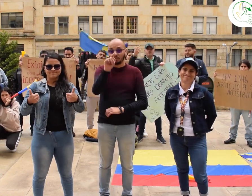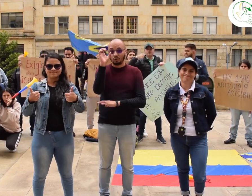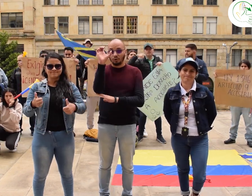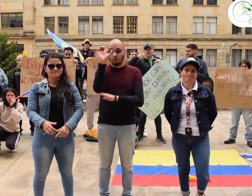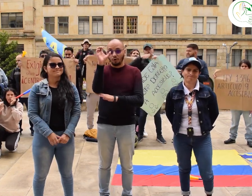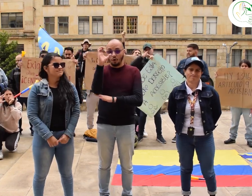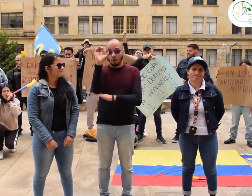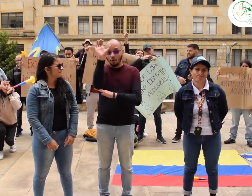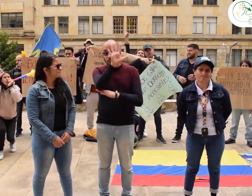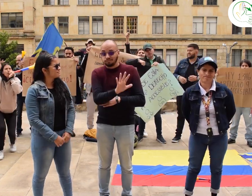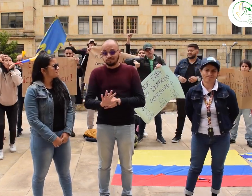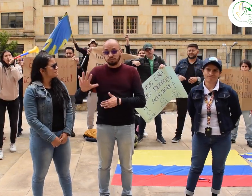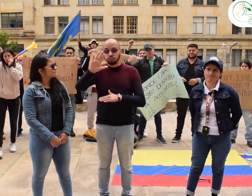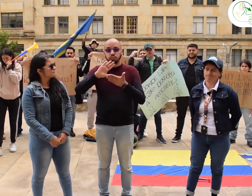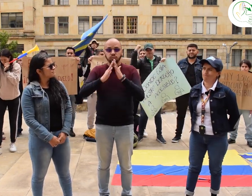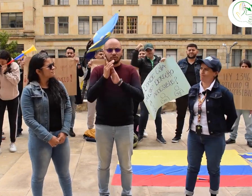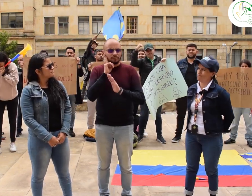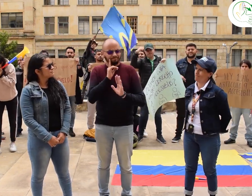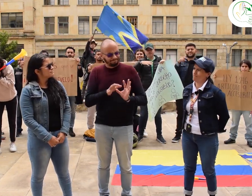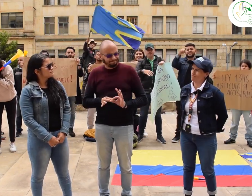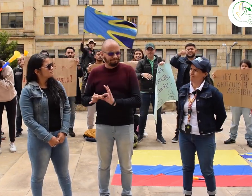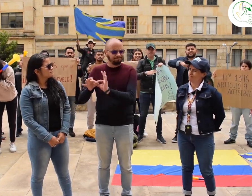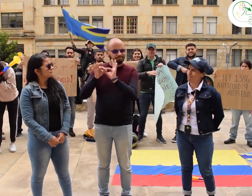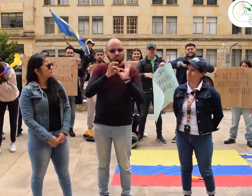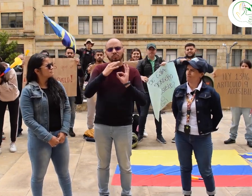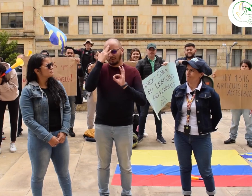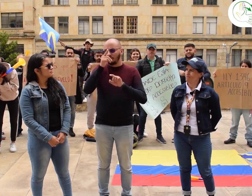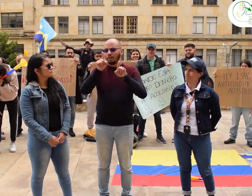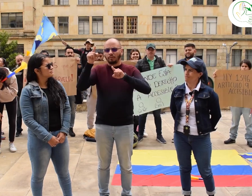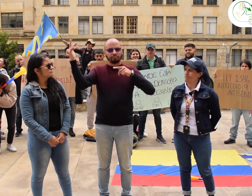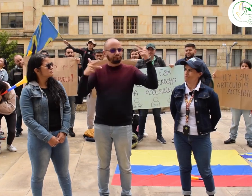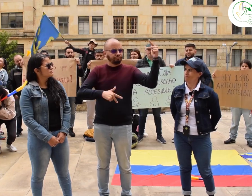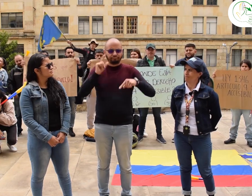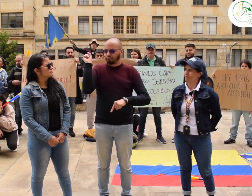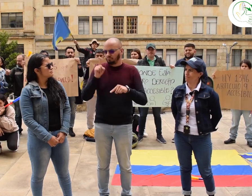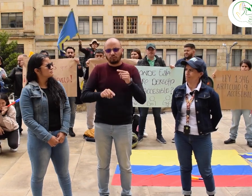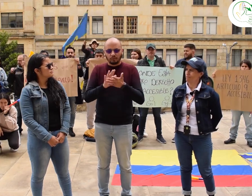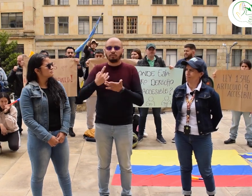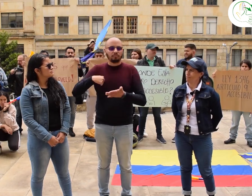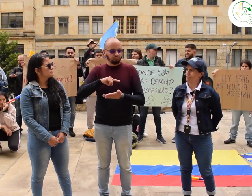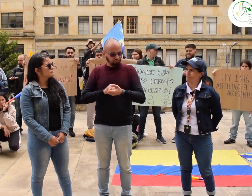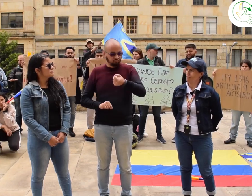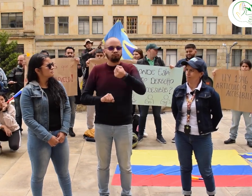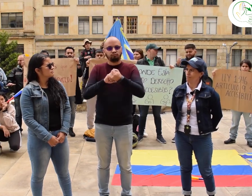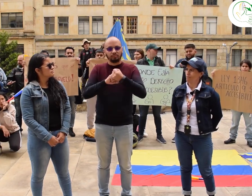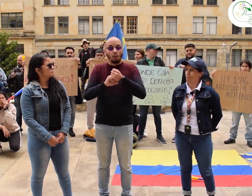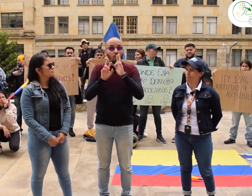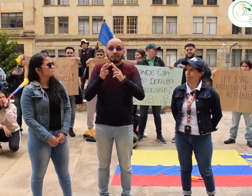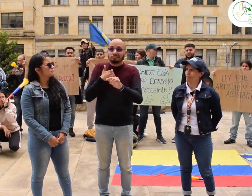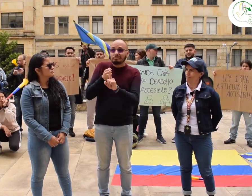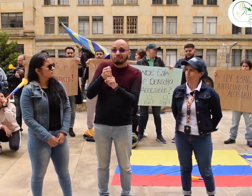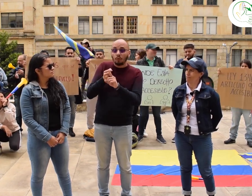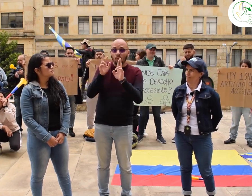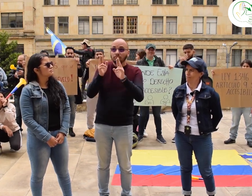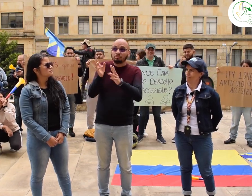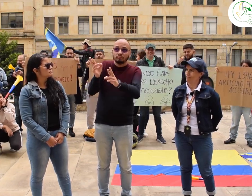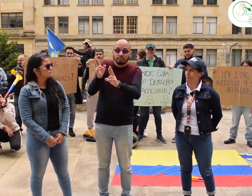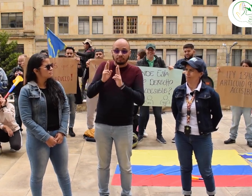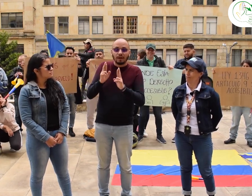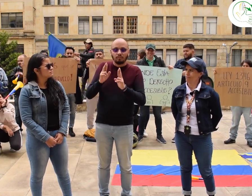Para todas las personas de Colombia, estemos unidos, sabemos que algunos no pudieron venir a Bogotá, pero nosotros los apoyamos. Esperamos que